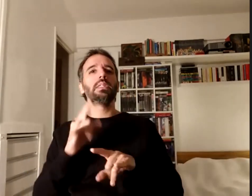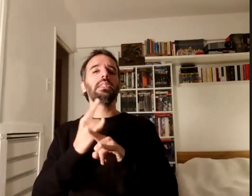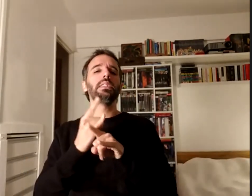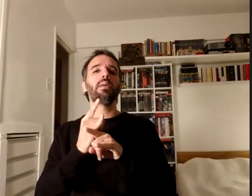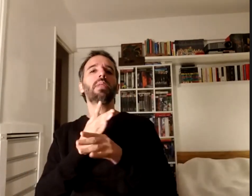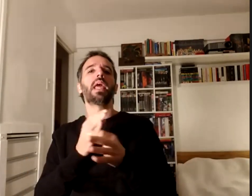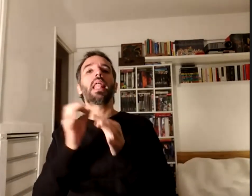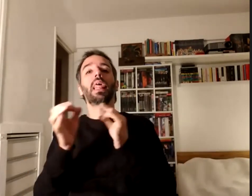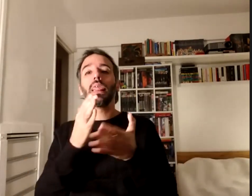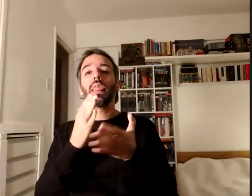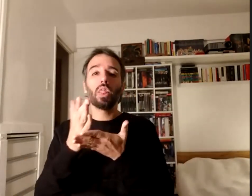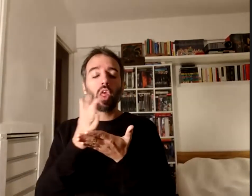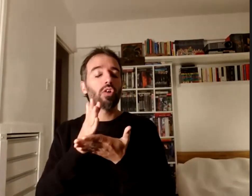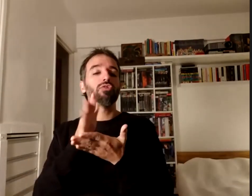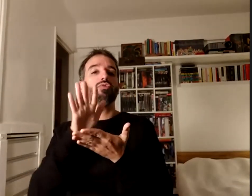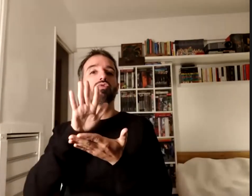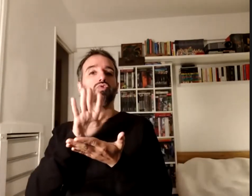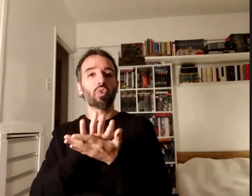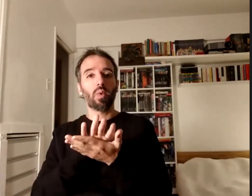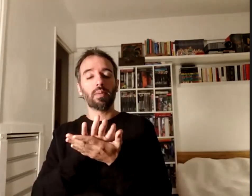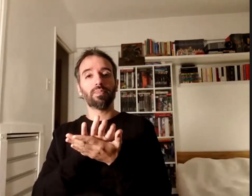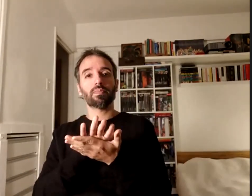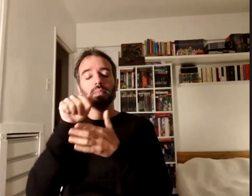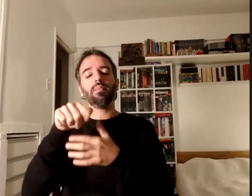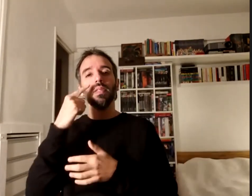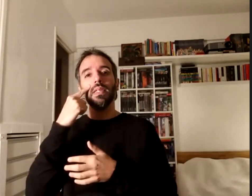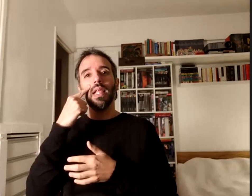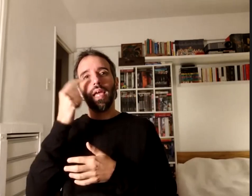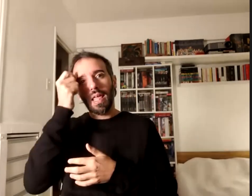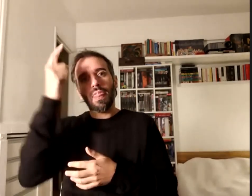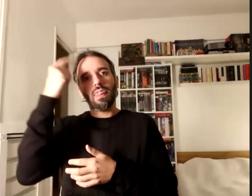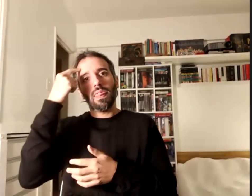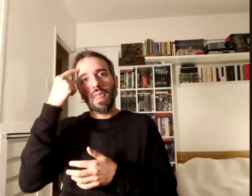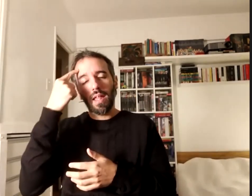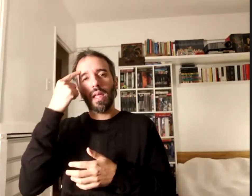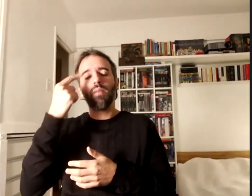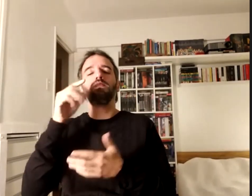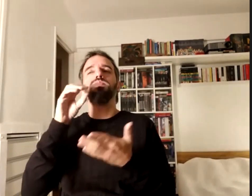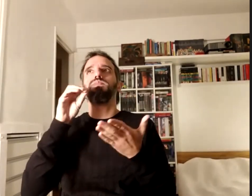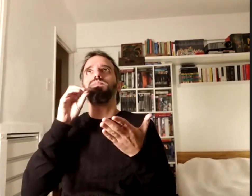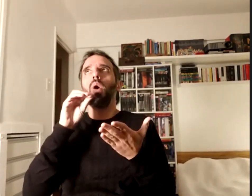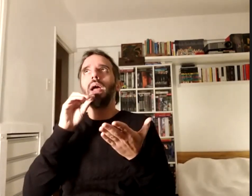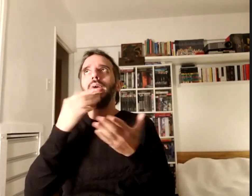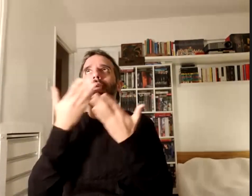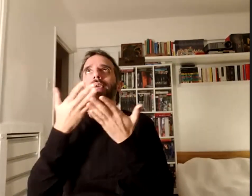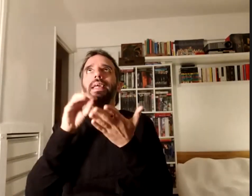con esta idea de ponerse del otro lado del lugar del otro